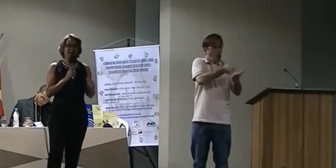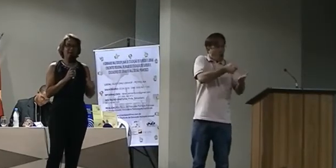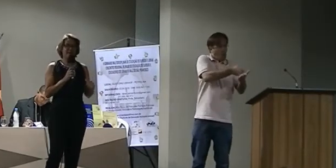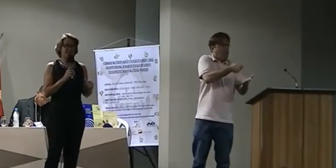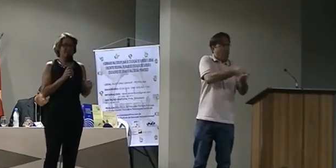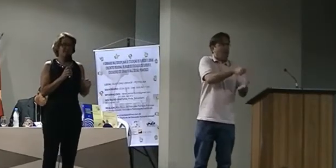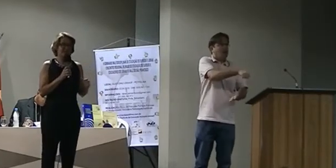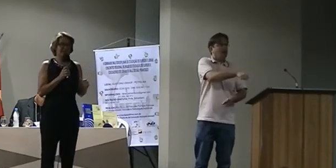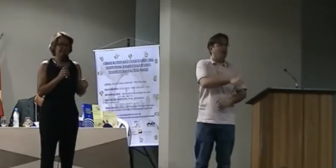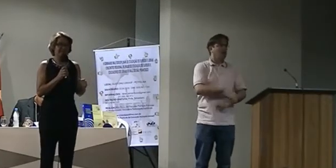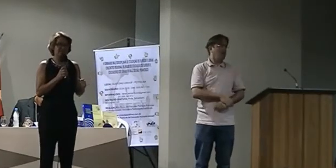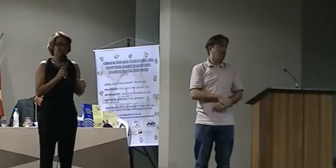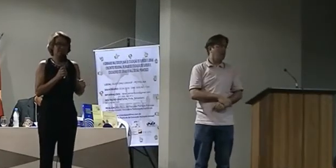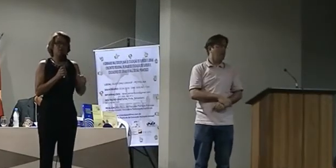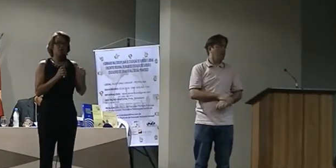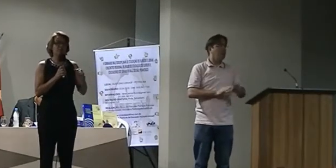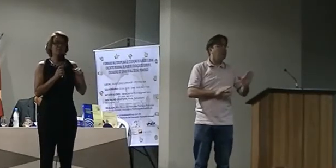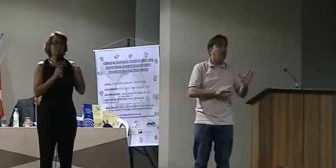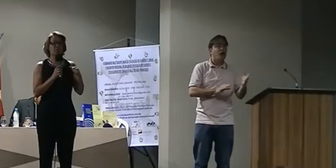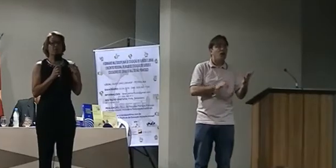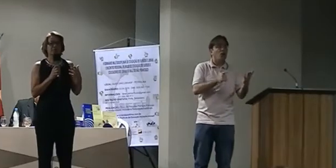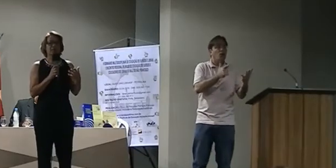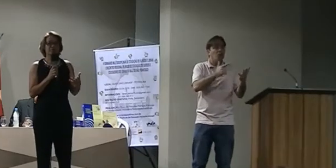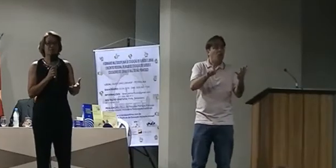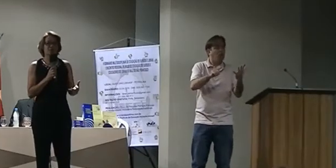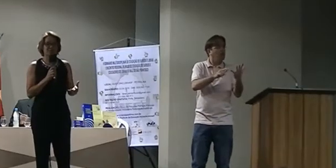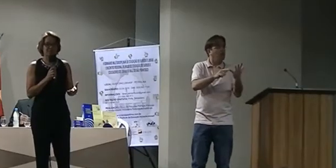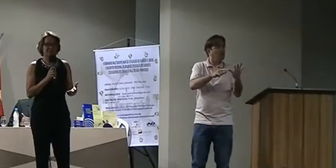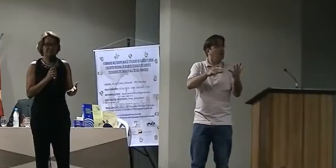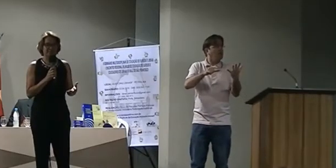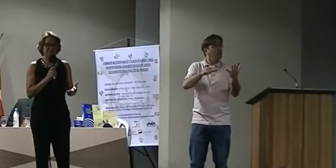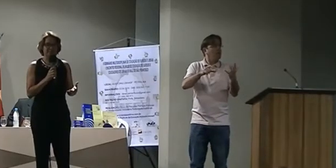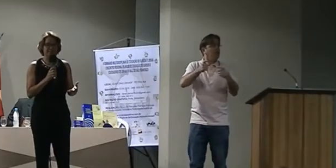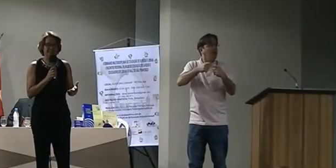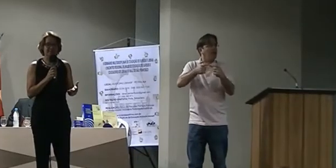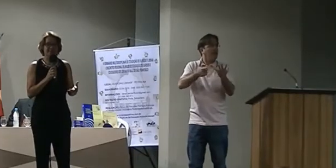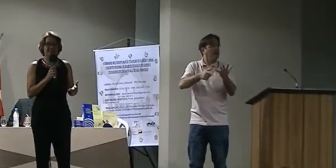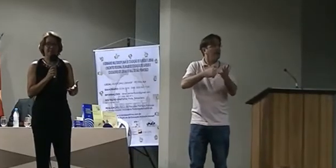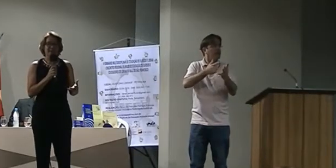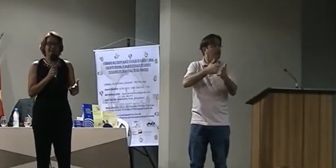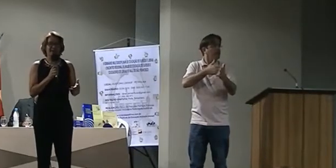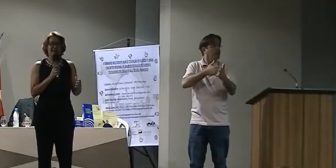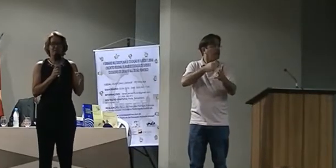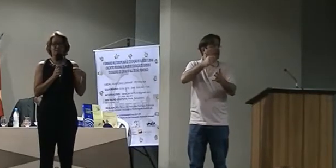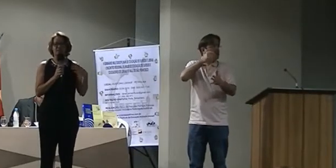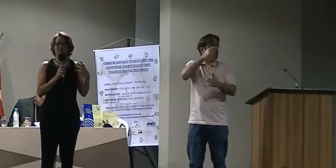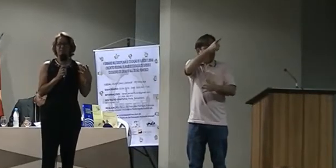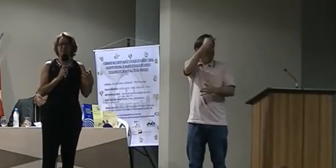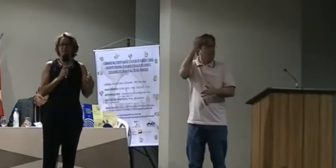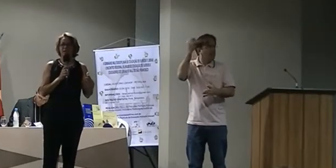há essa obrigatoriedade, como esses profissionais estão se fazendo? A gente vê